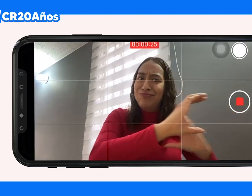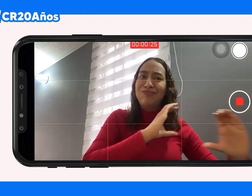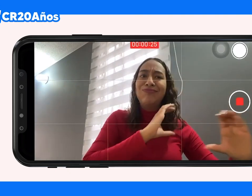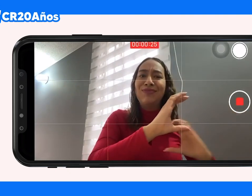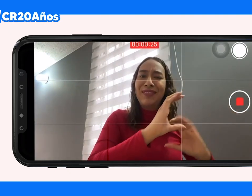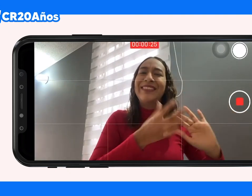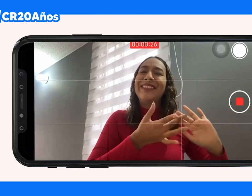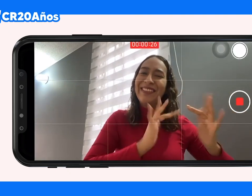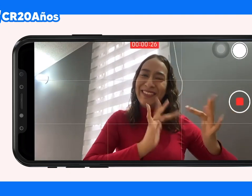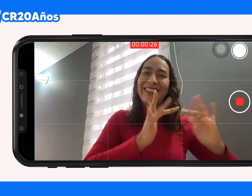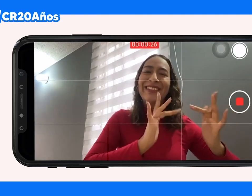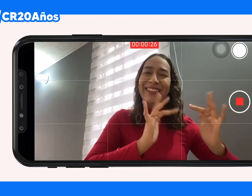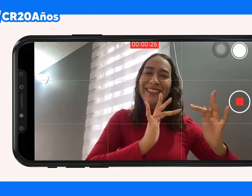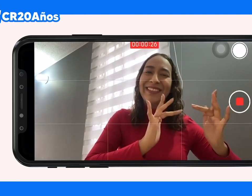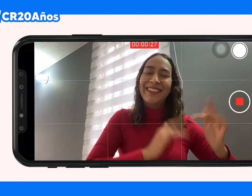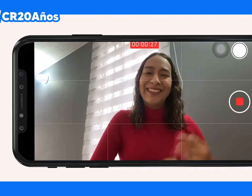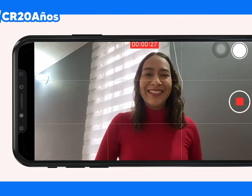calidad porque permite la comunicación.